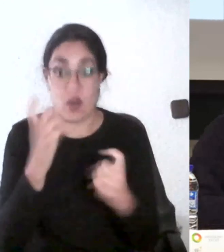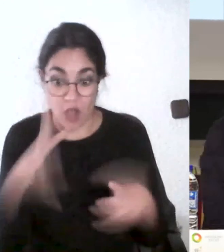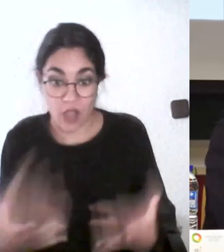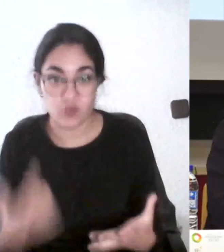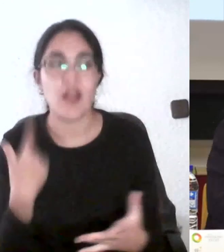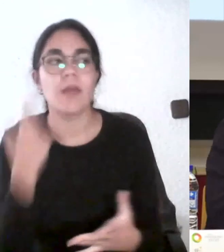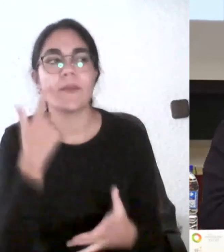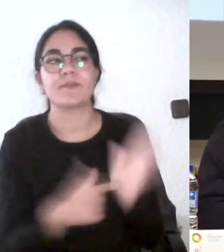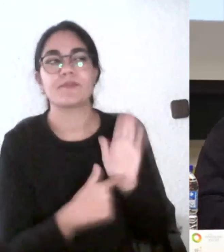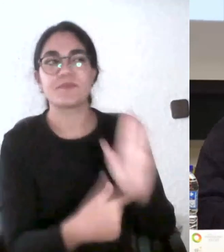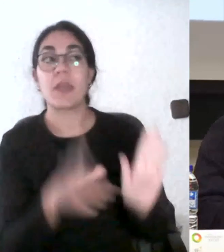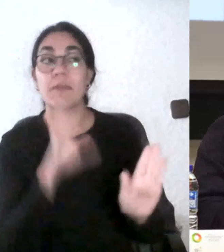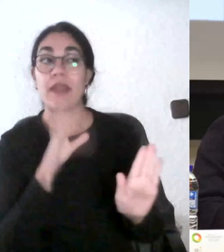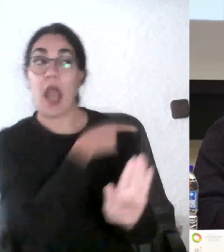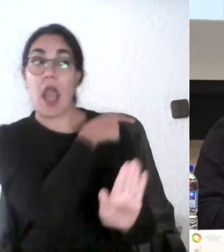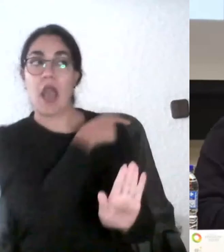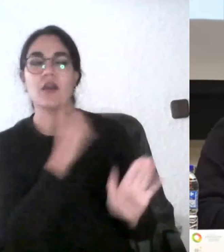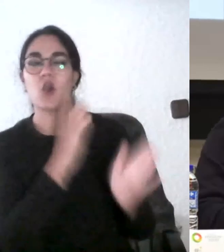Raquel.